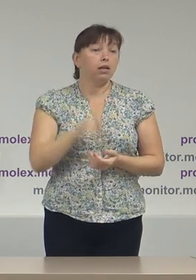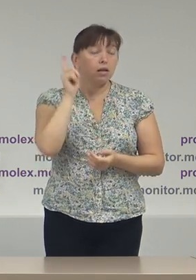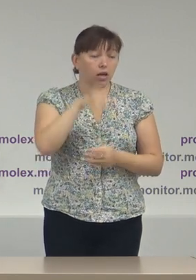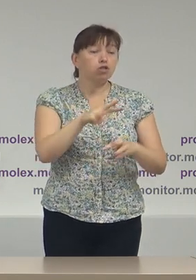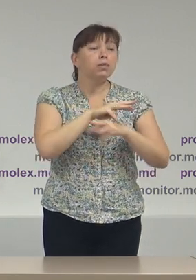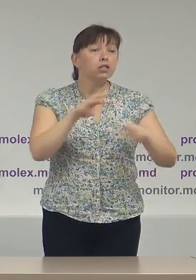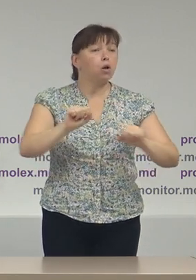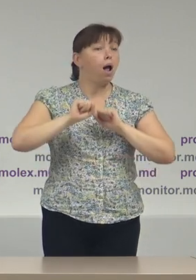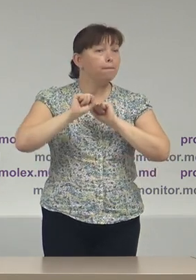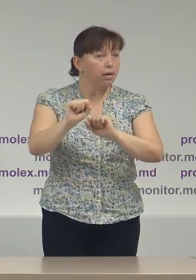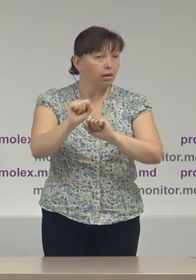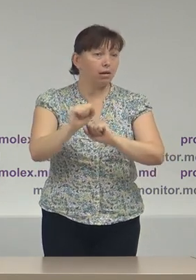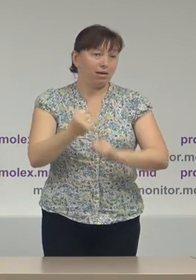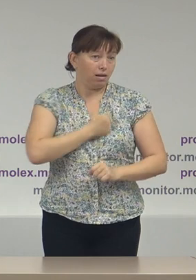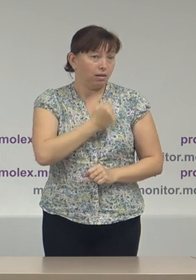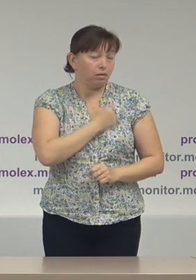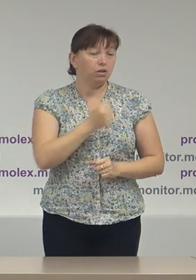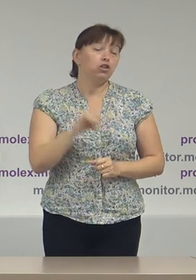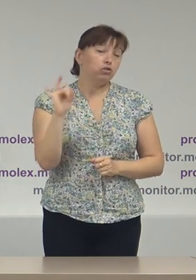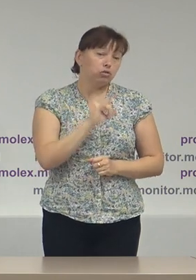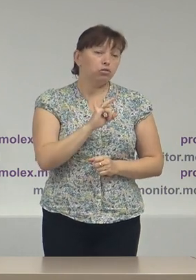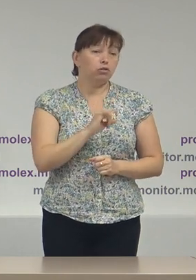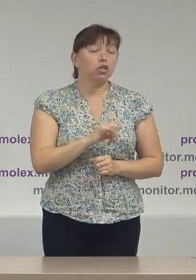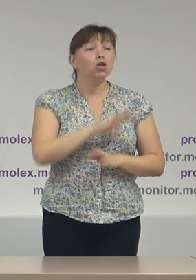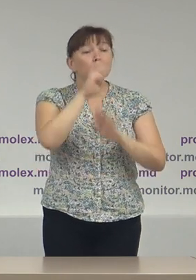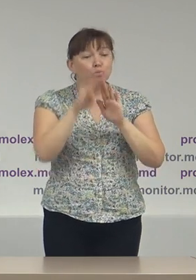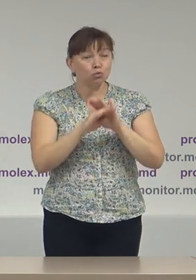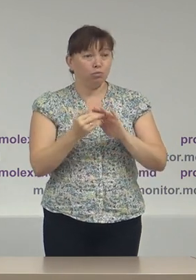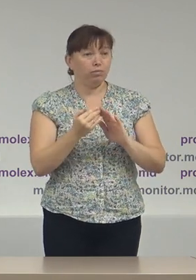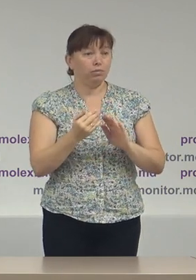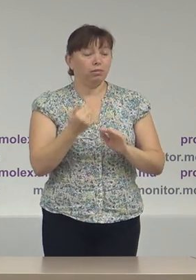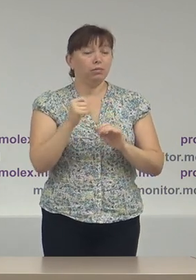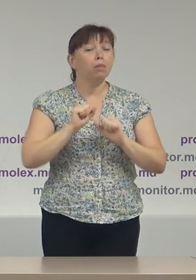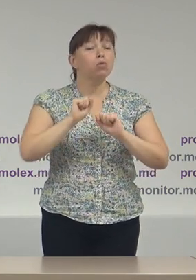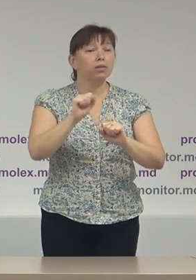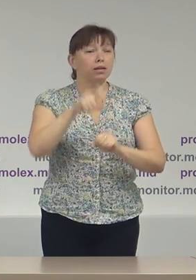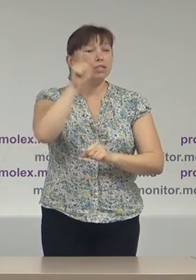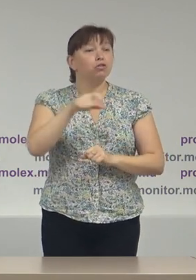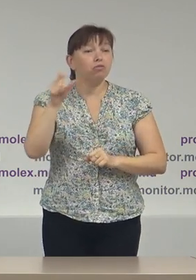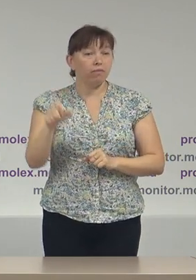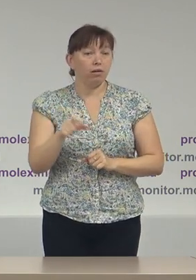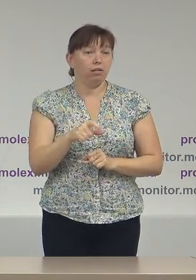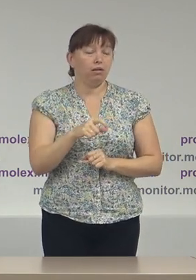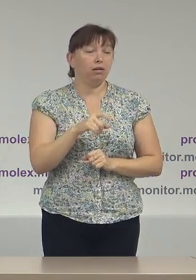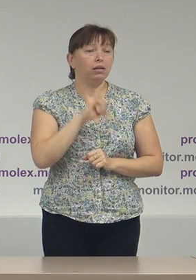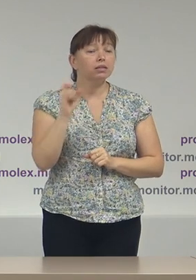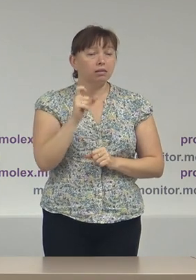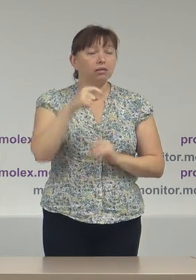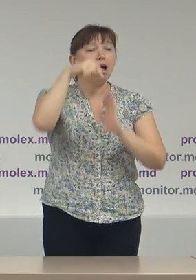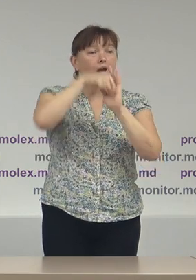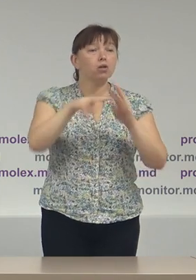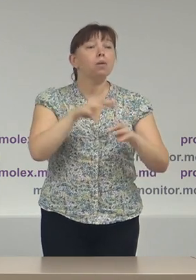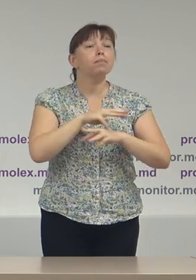Ministerul Apărării cât și subdiviziunile de protecție civilă din cadrul